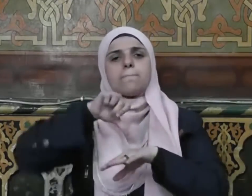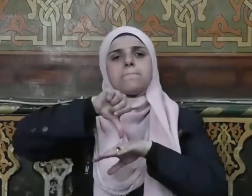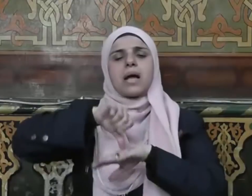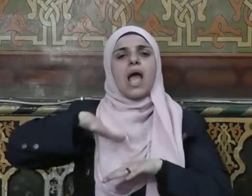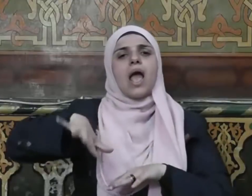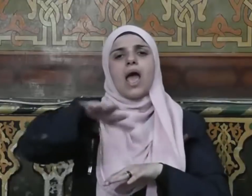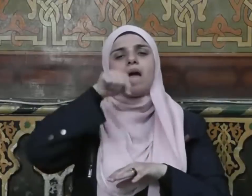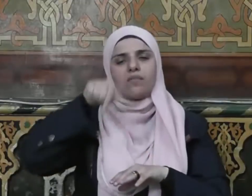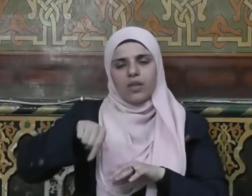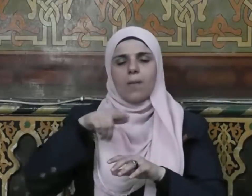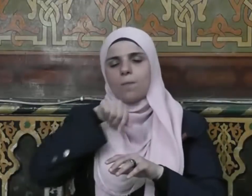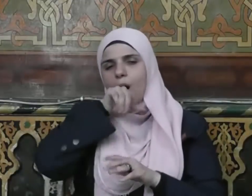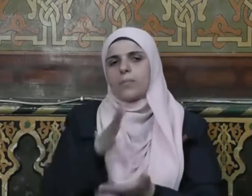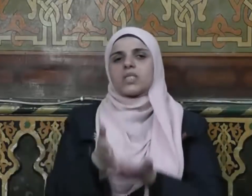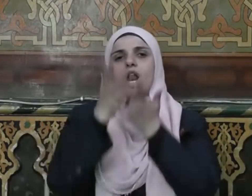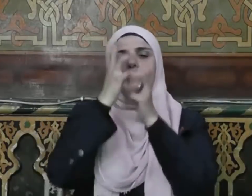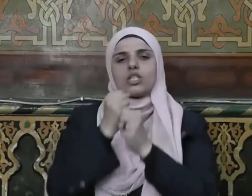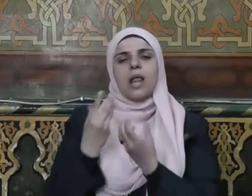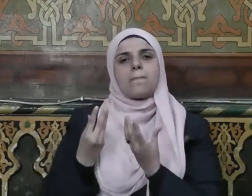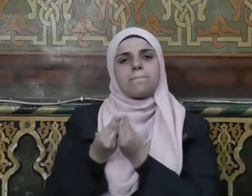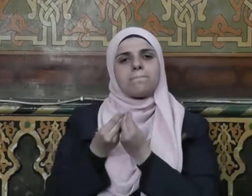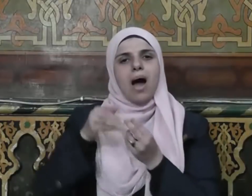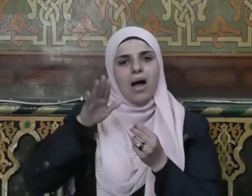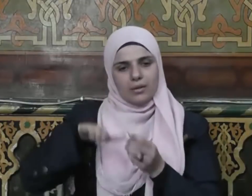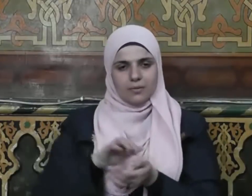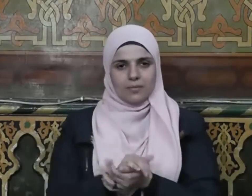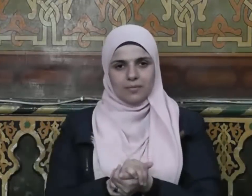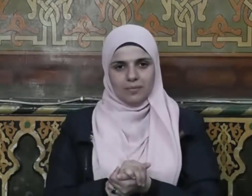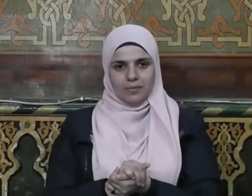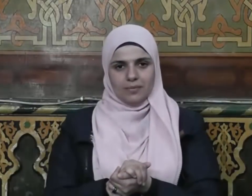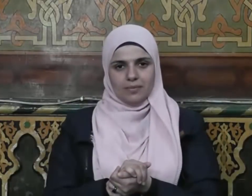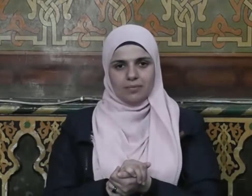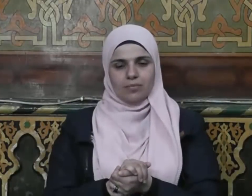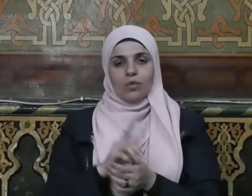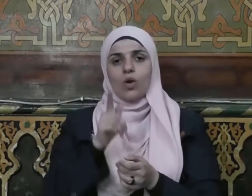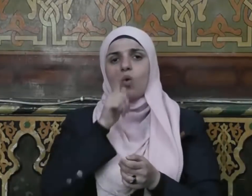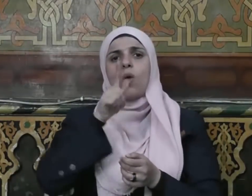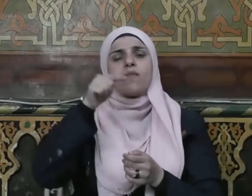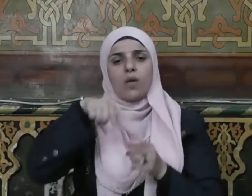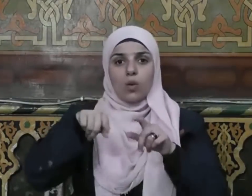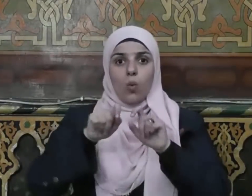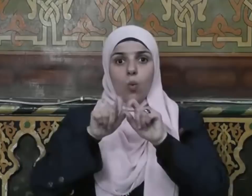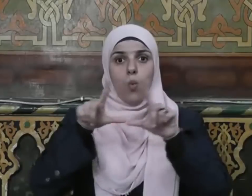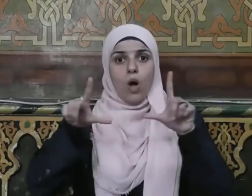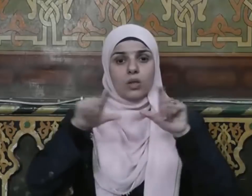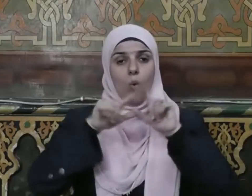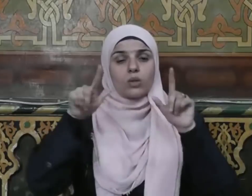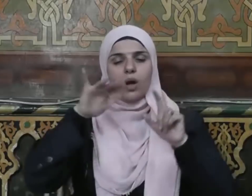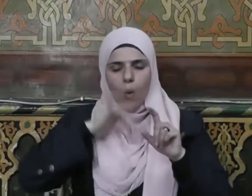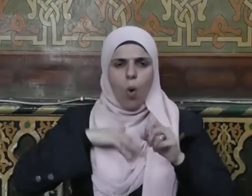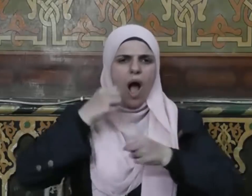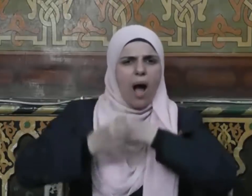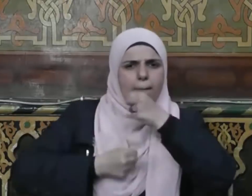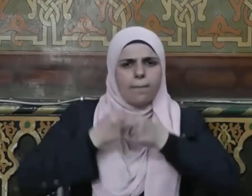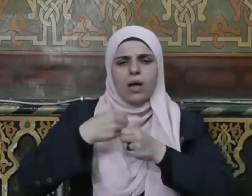مكانتهم عند رسول الله صلى الله عليه وسلم وموضحة تضحياتهم